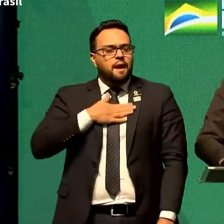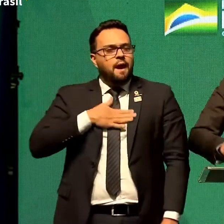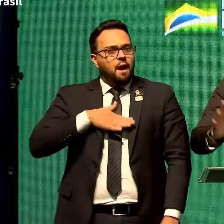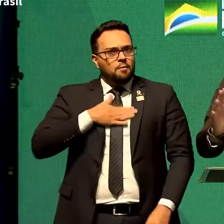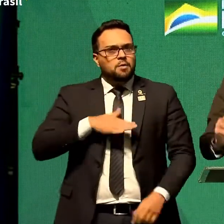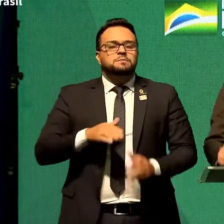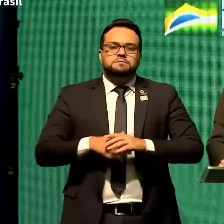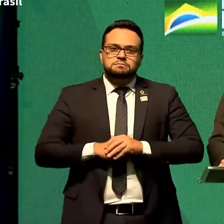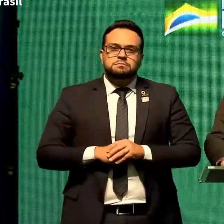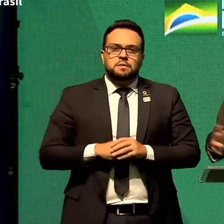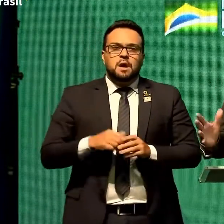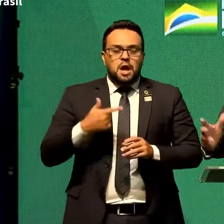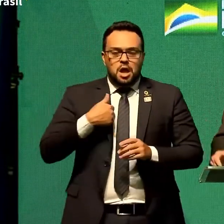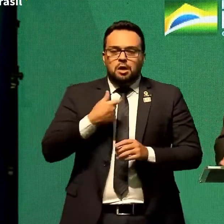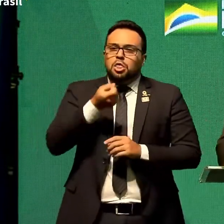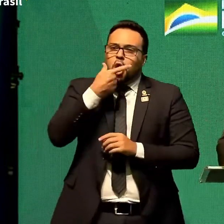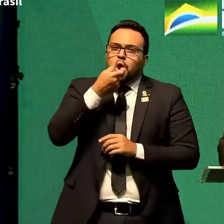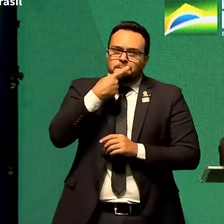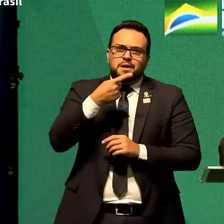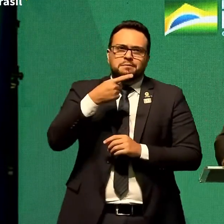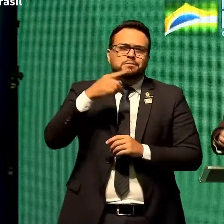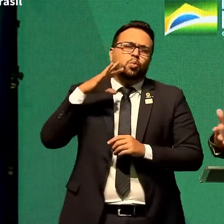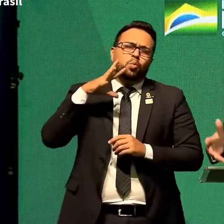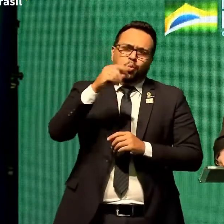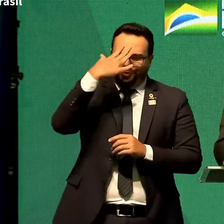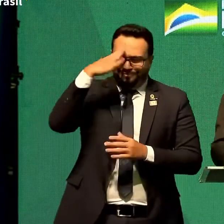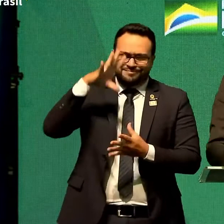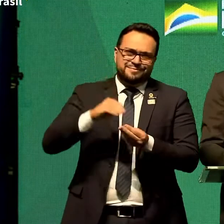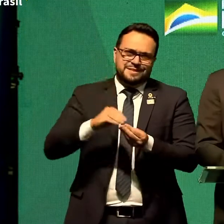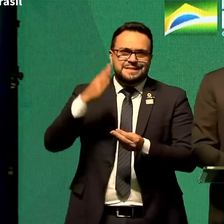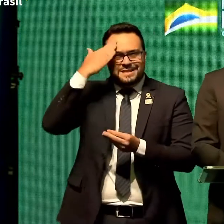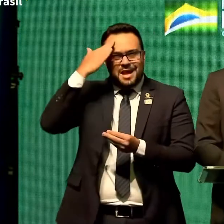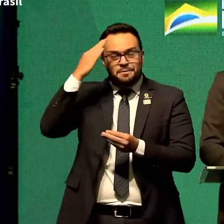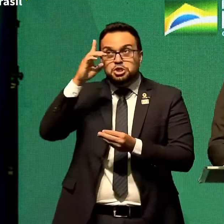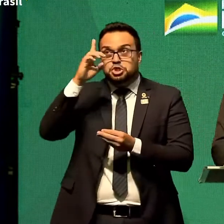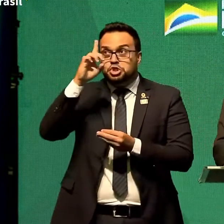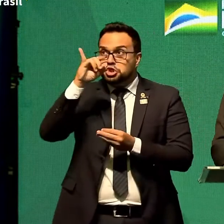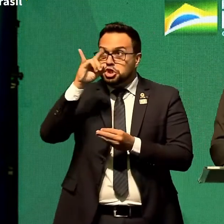Tomei um medicamento, todo mundo sabe qual foi, no dia seguinte estava bom.